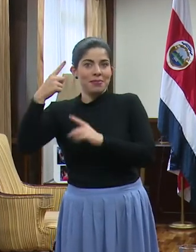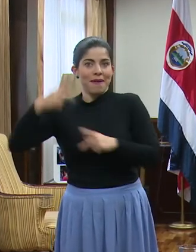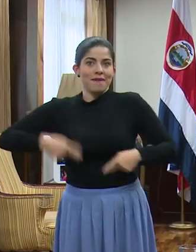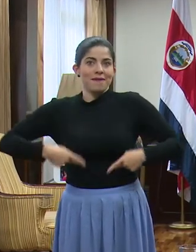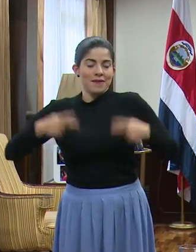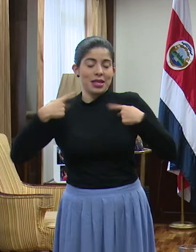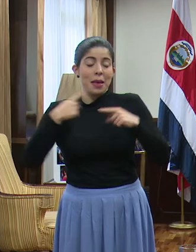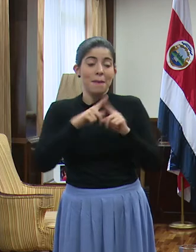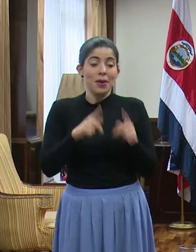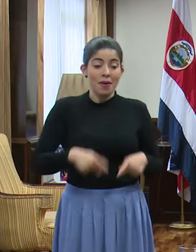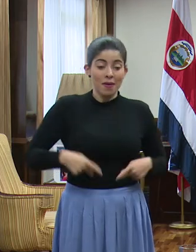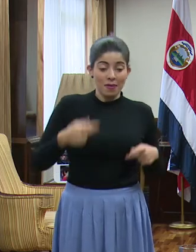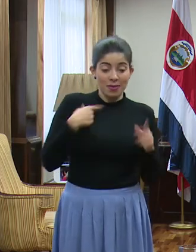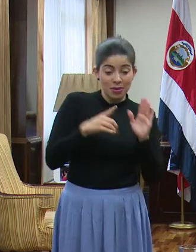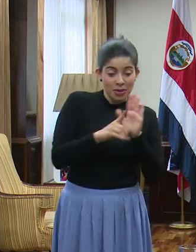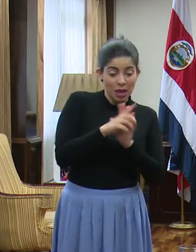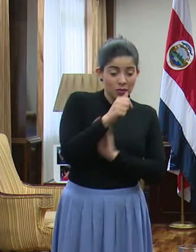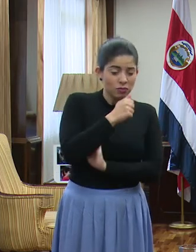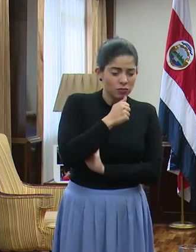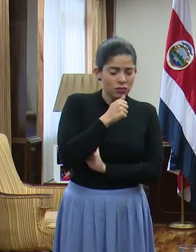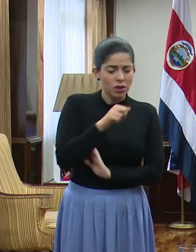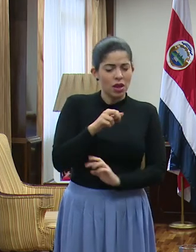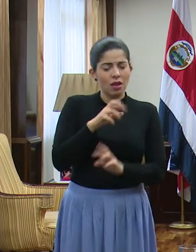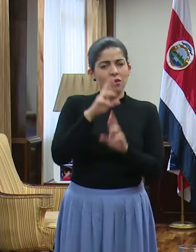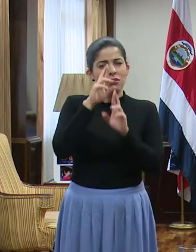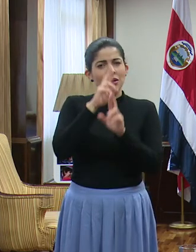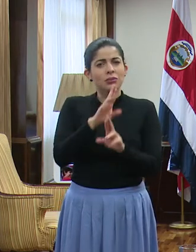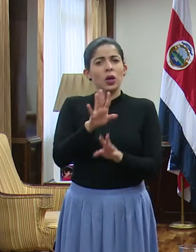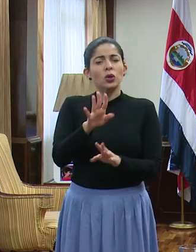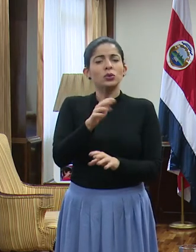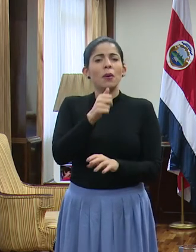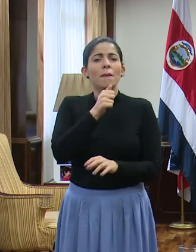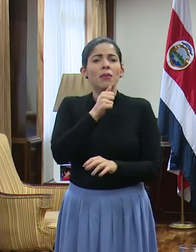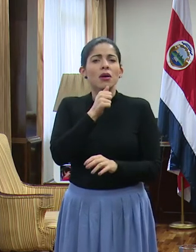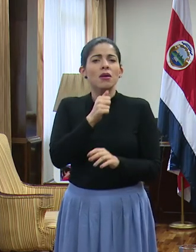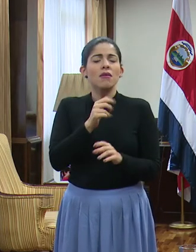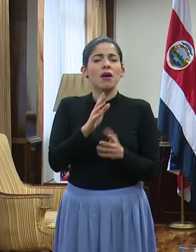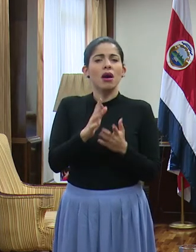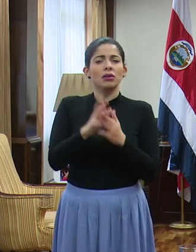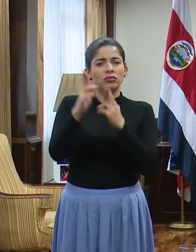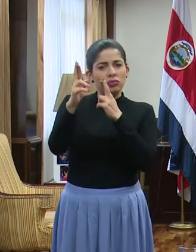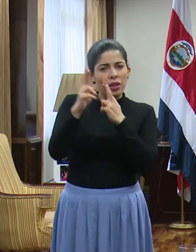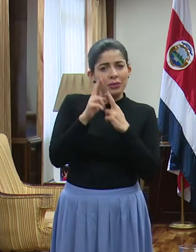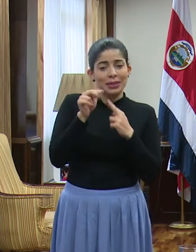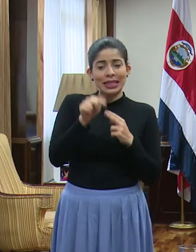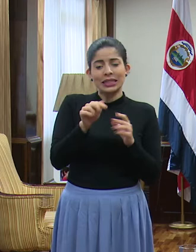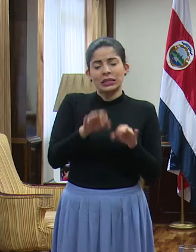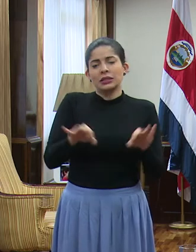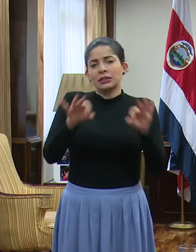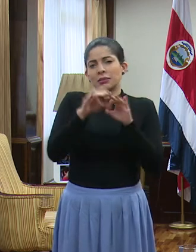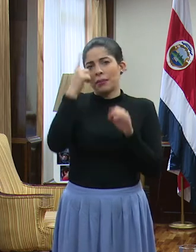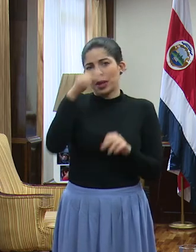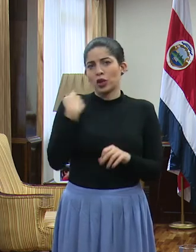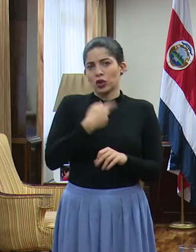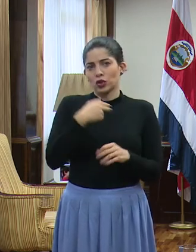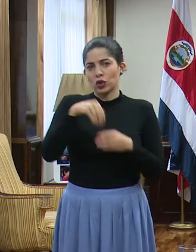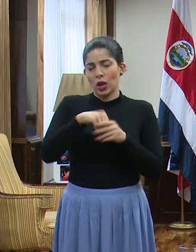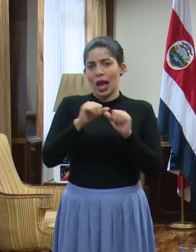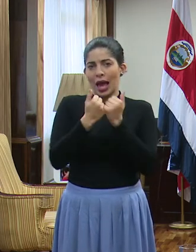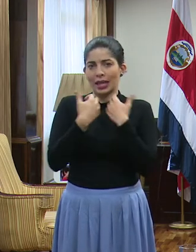El derecho a la intimidad, el derecho al respeto, a la privacidad, es fundamental para nosotros en el sector salud.